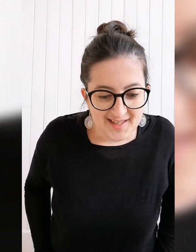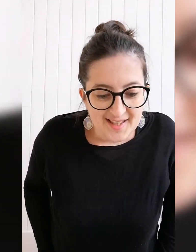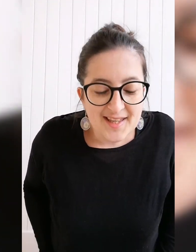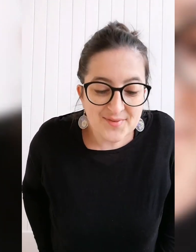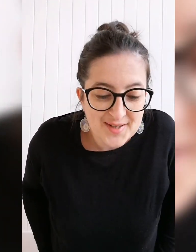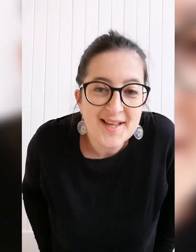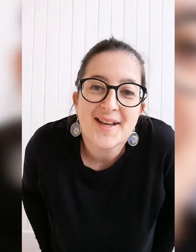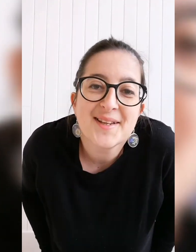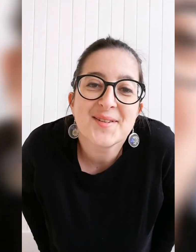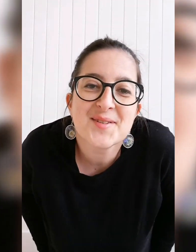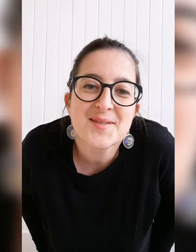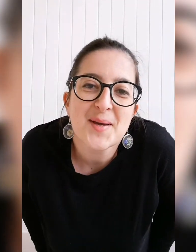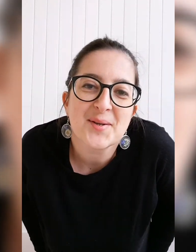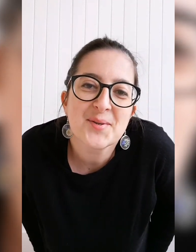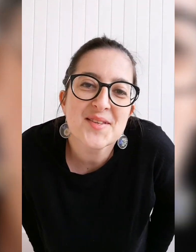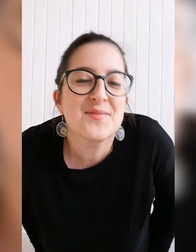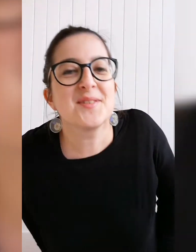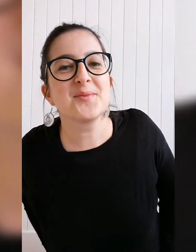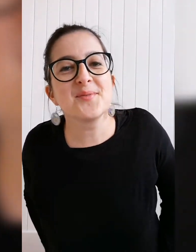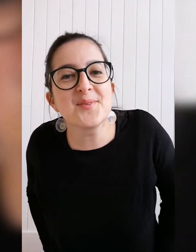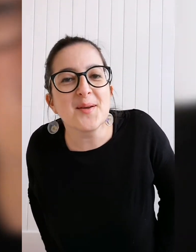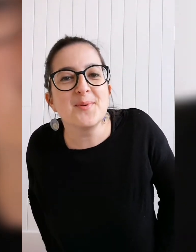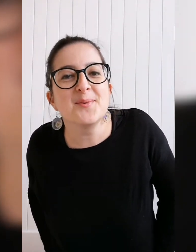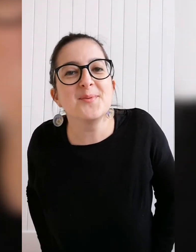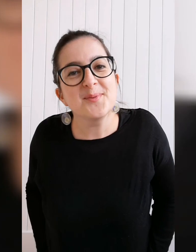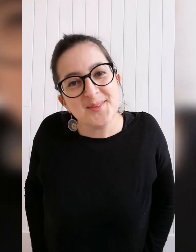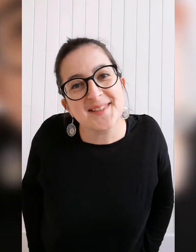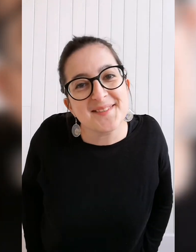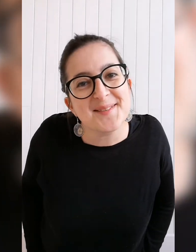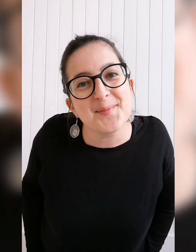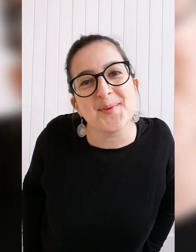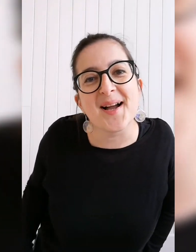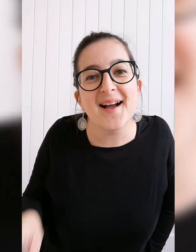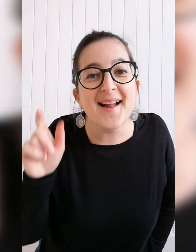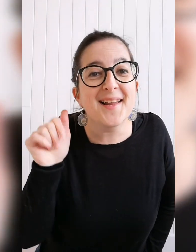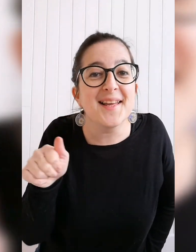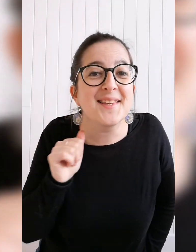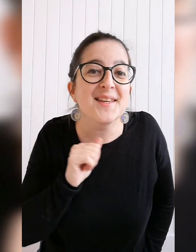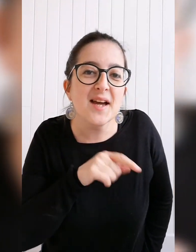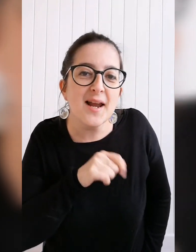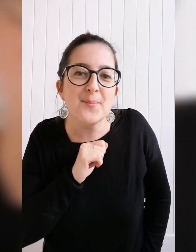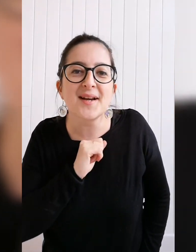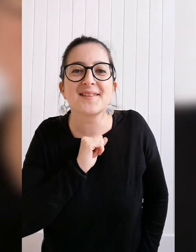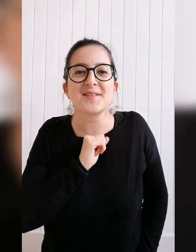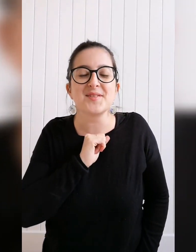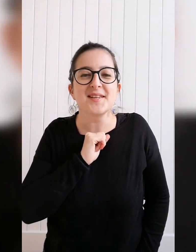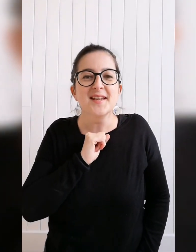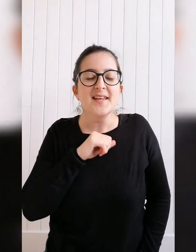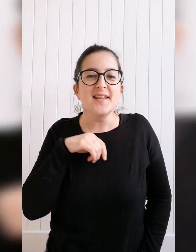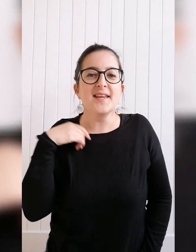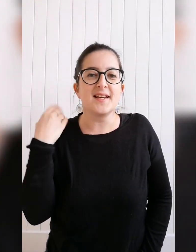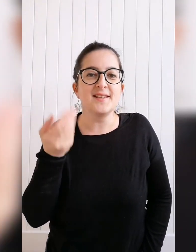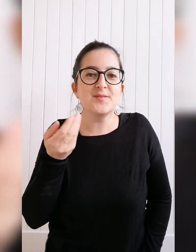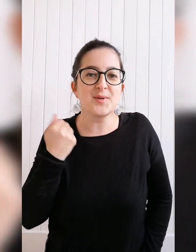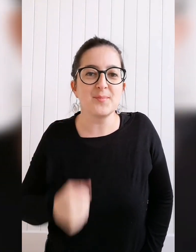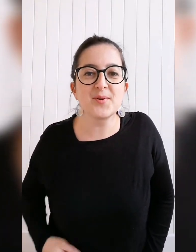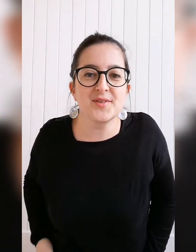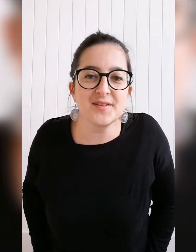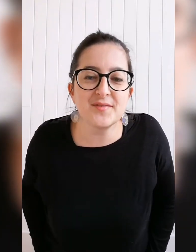Et voilà ! J'espère que cette vidéo vous a plu. N'hésitez pas à la liker, à la partager et à aller sur les prochaines